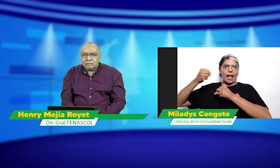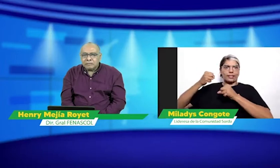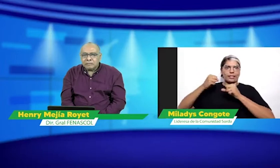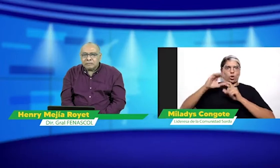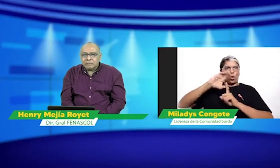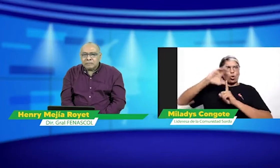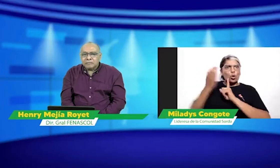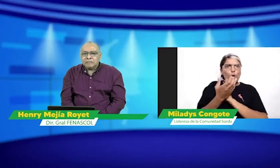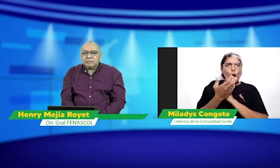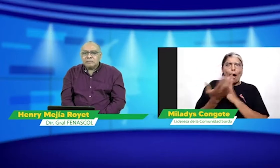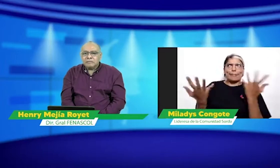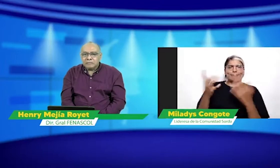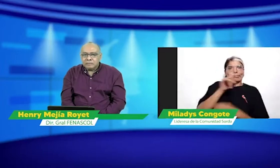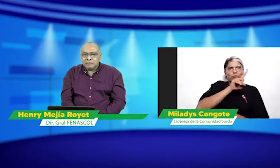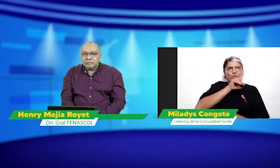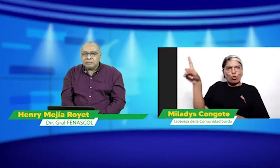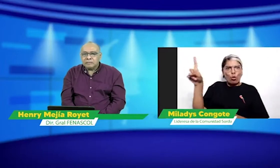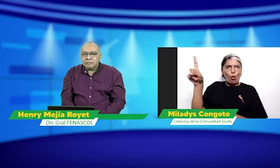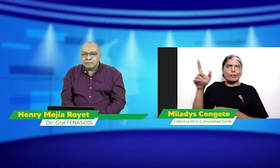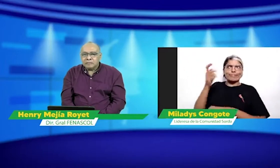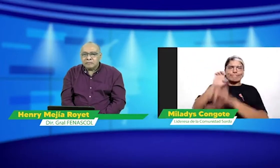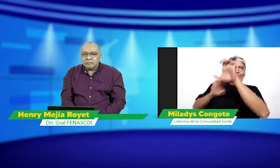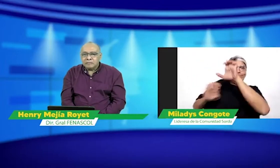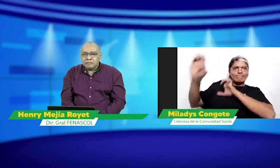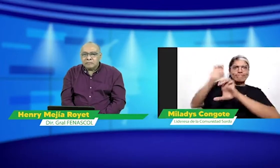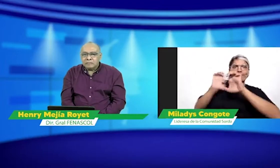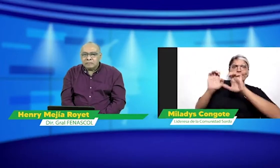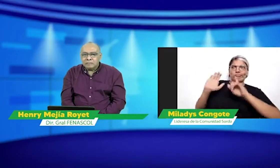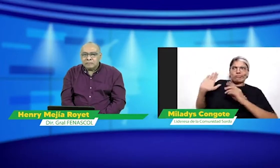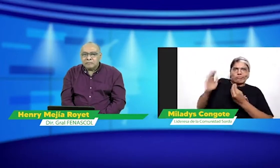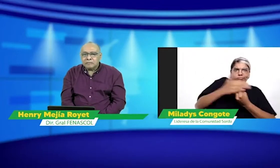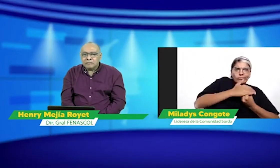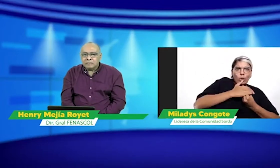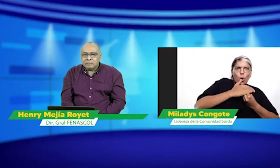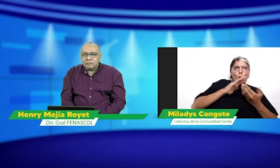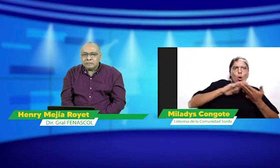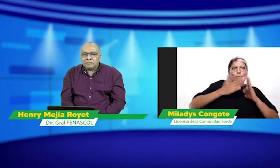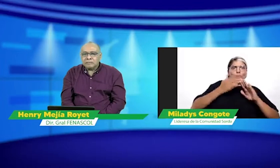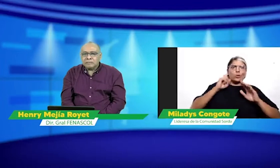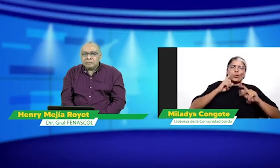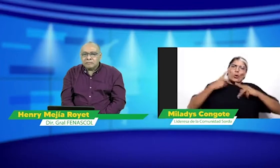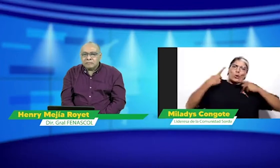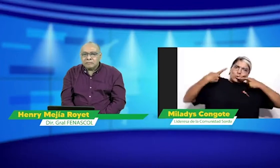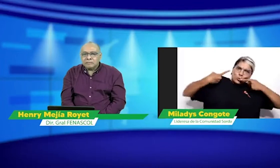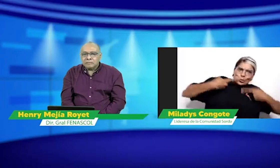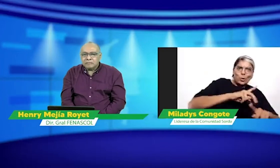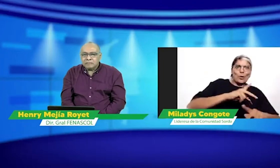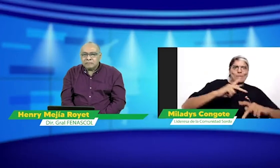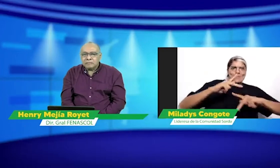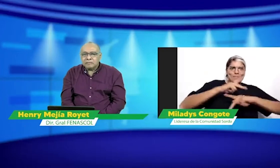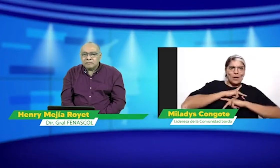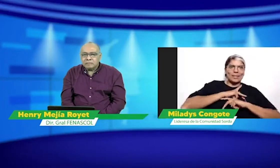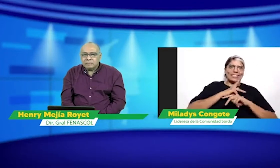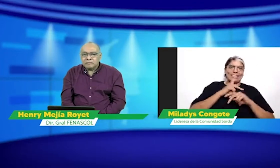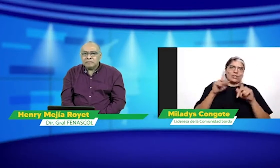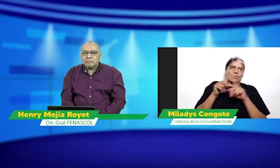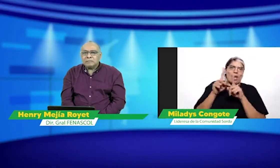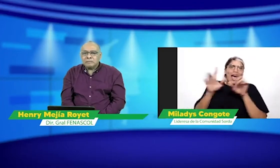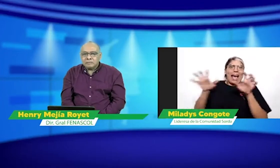partir de esta situación de la apropiación cultural, tenemos unas acciones que defienden, que